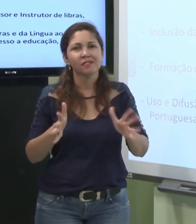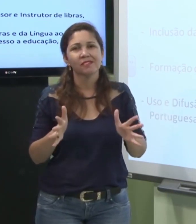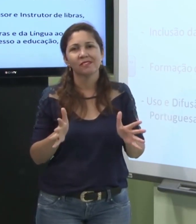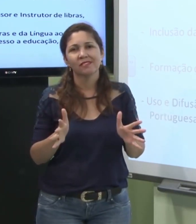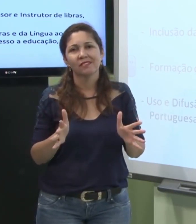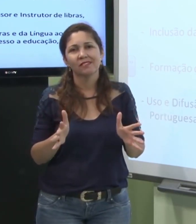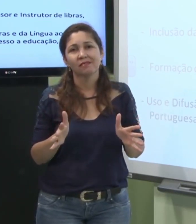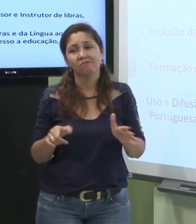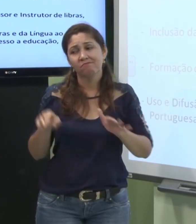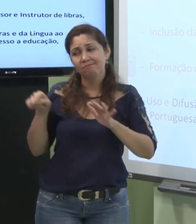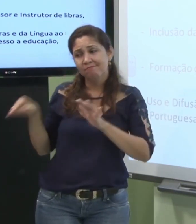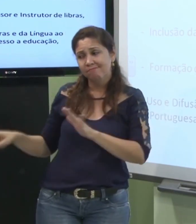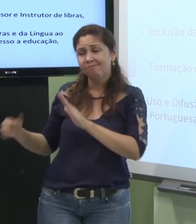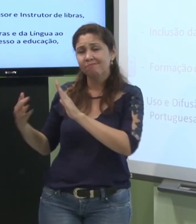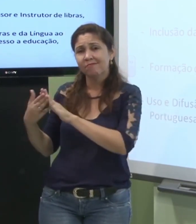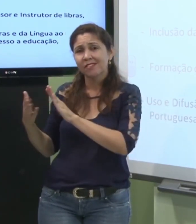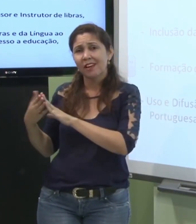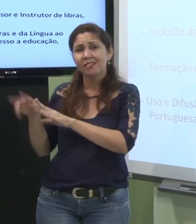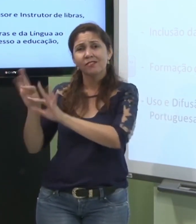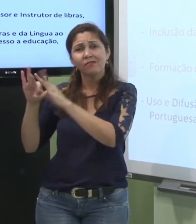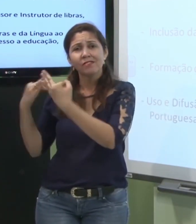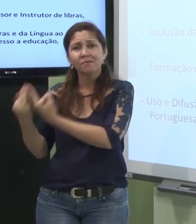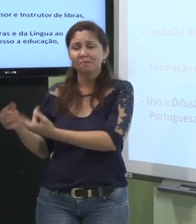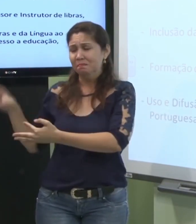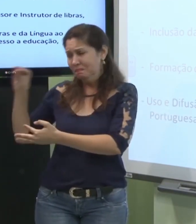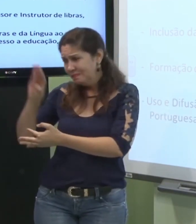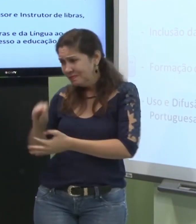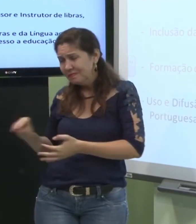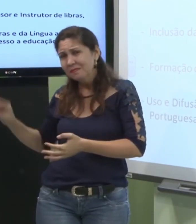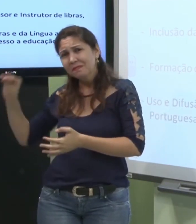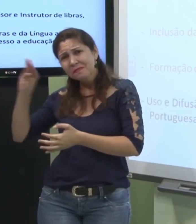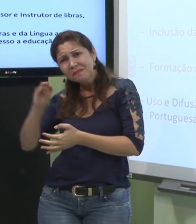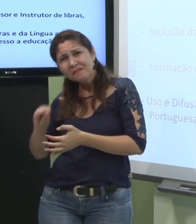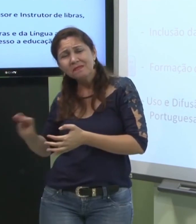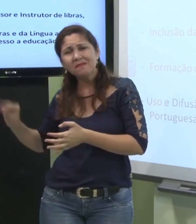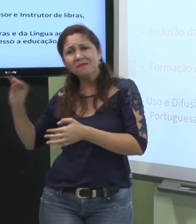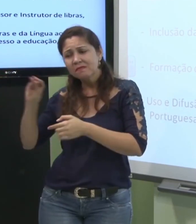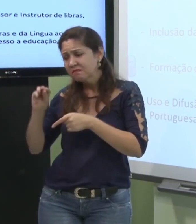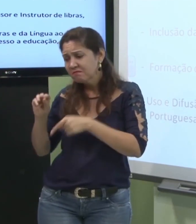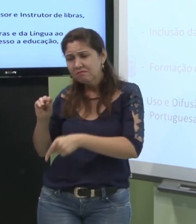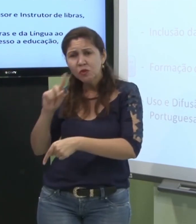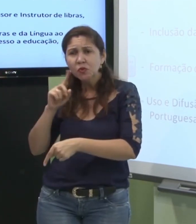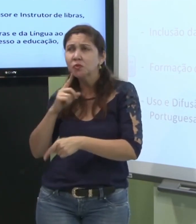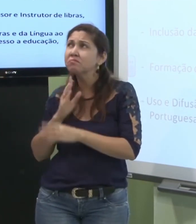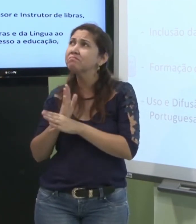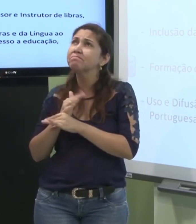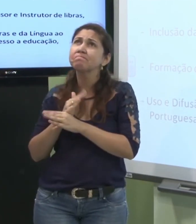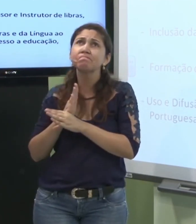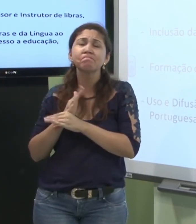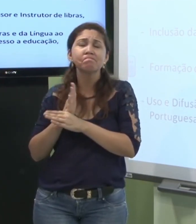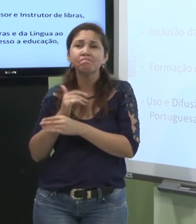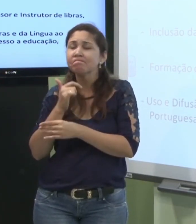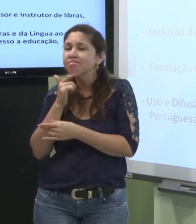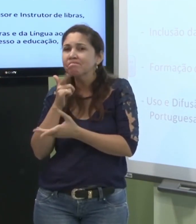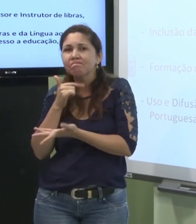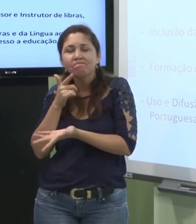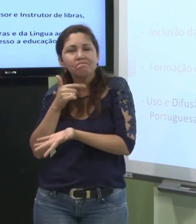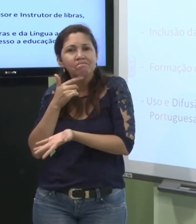então a família está ali falando com ele e ele não está percebendo nada está voando